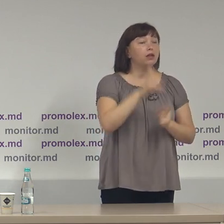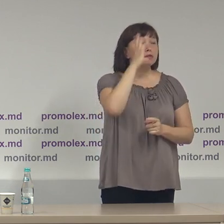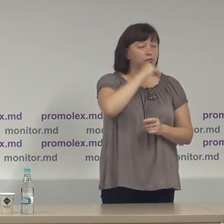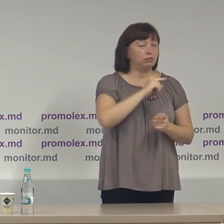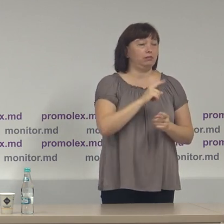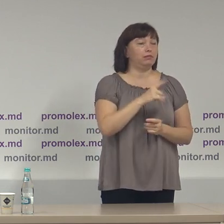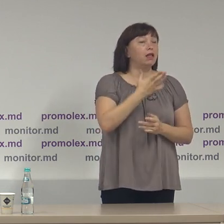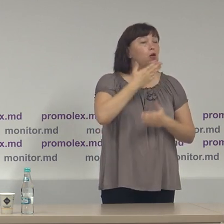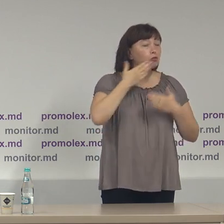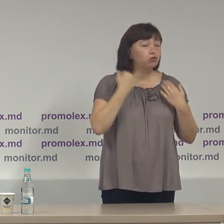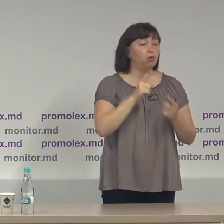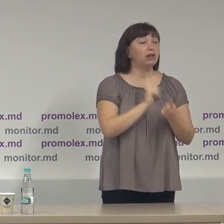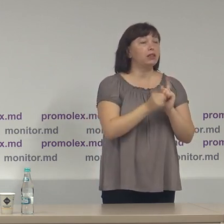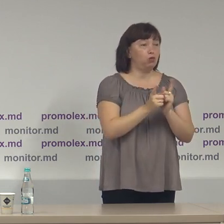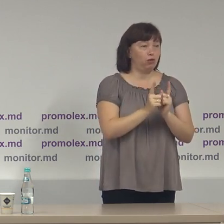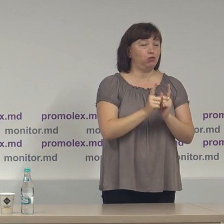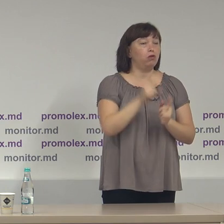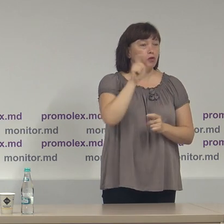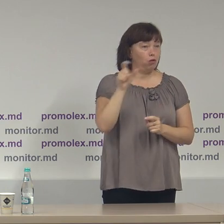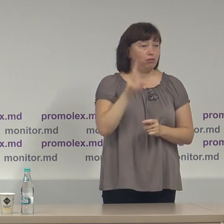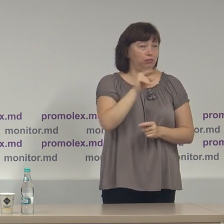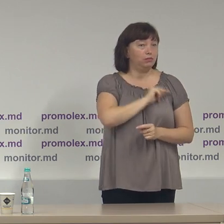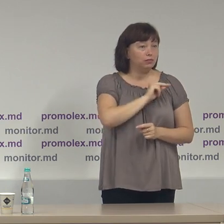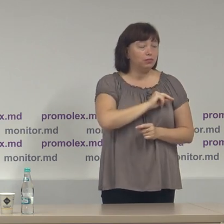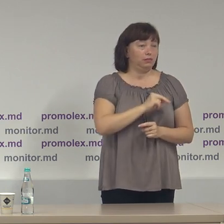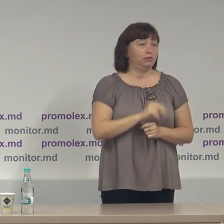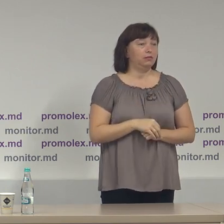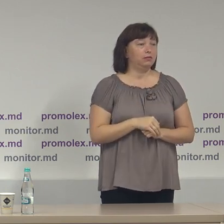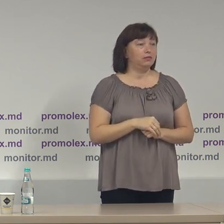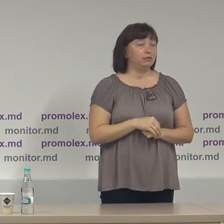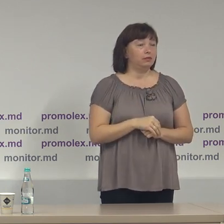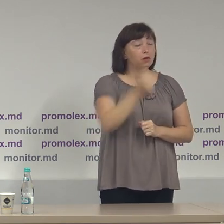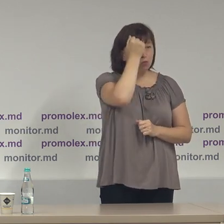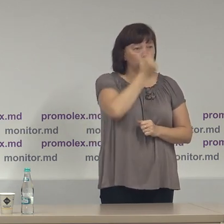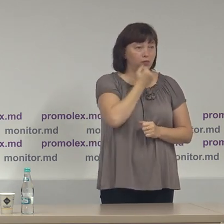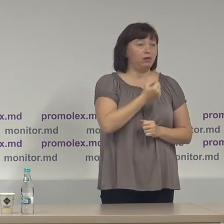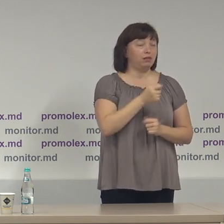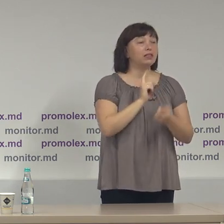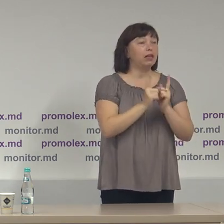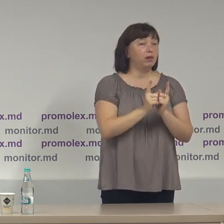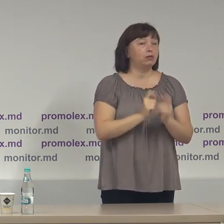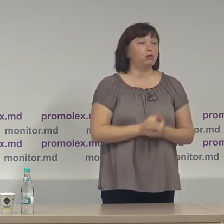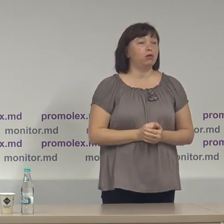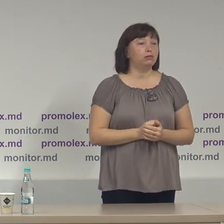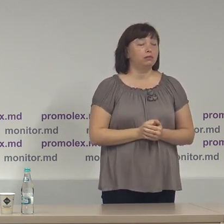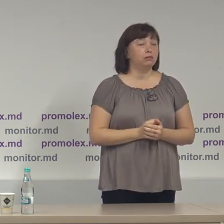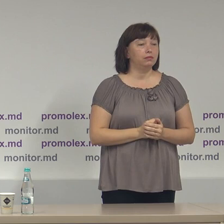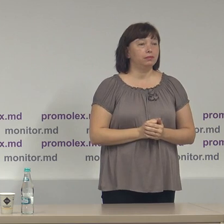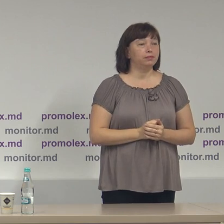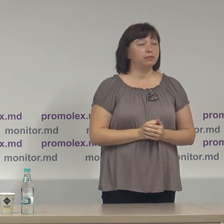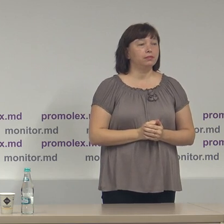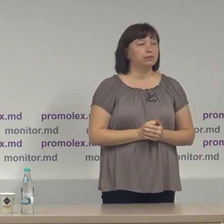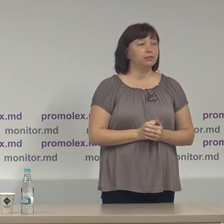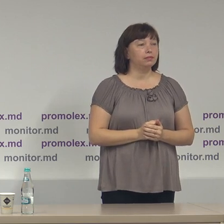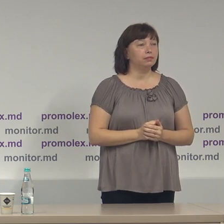ușor activitatea traducătorilor, lucru pentru care le mulțumesc în advance.